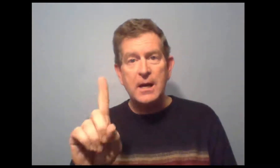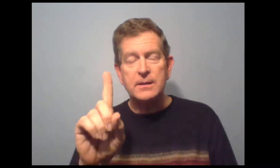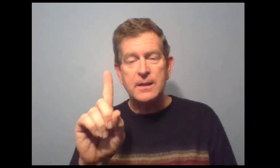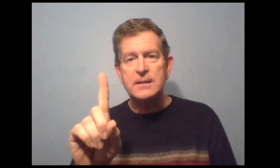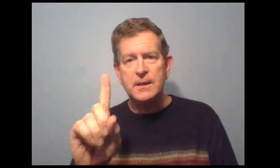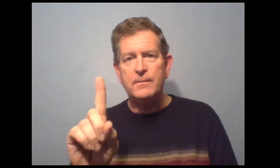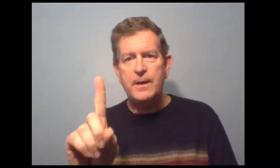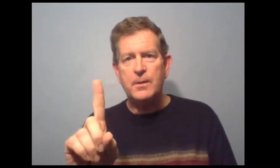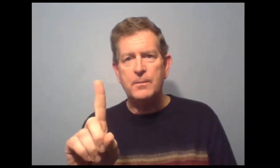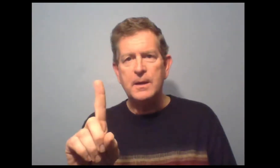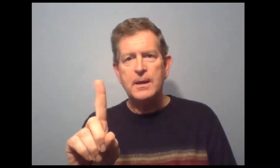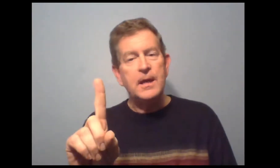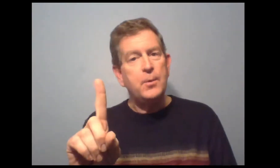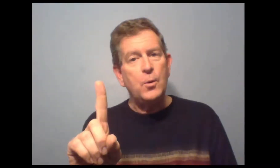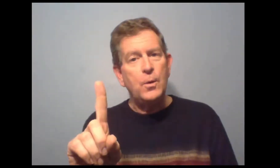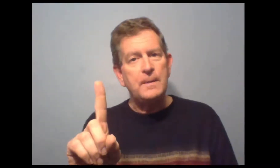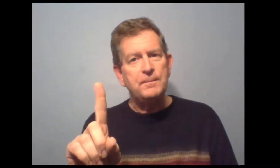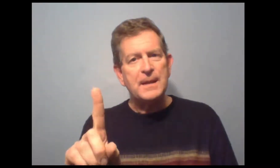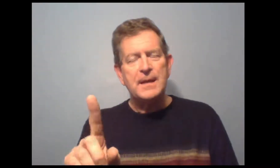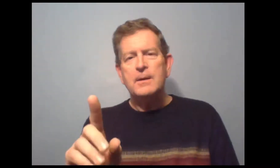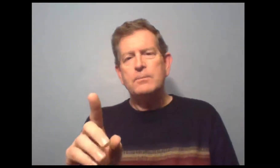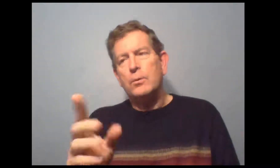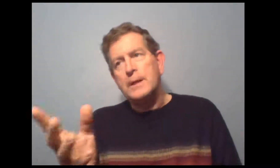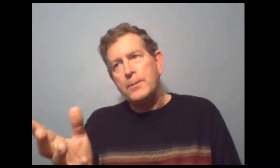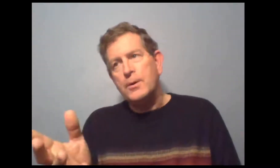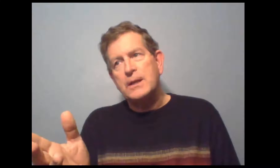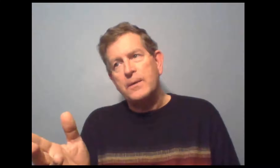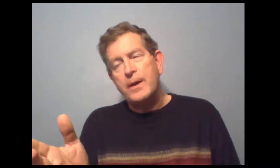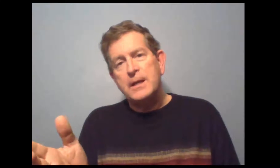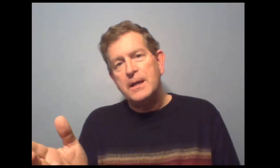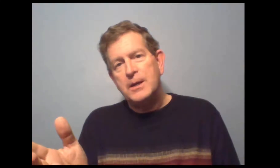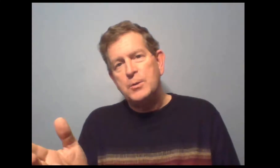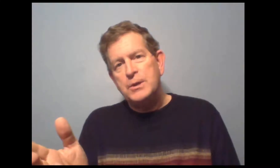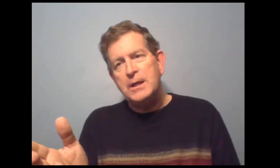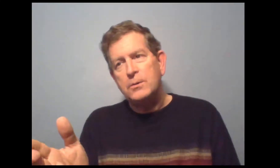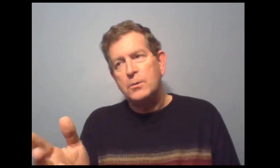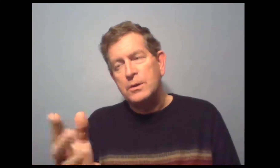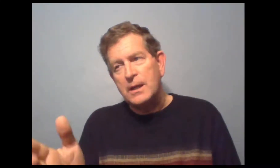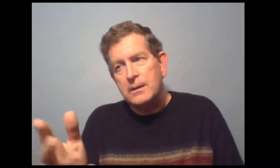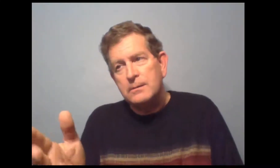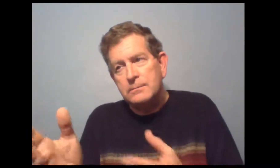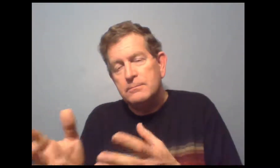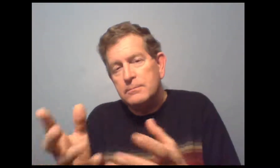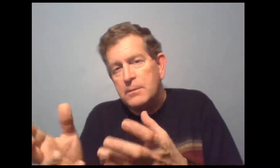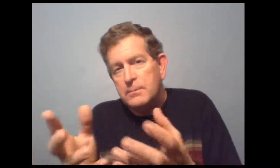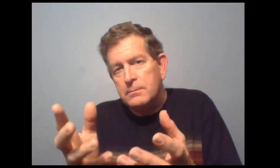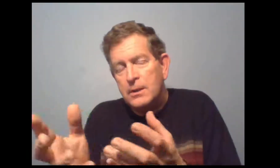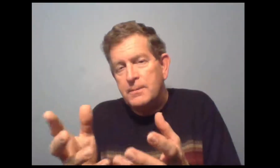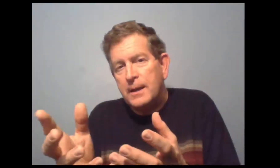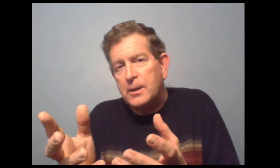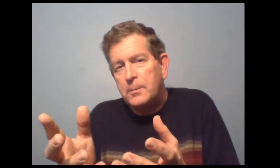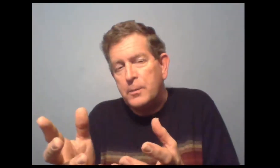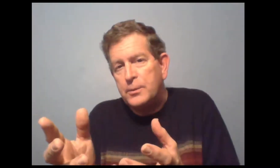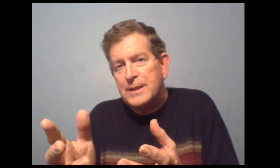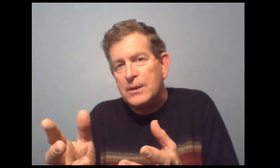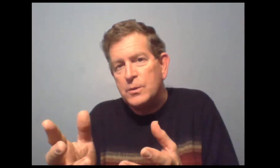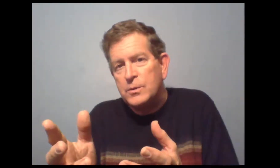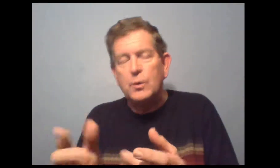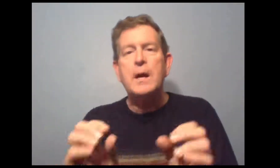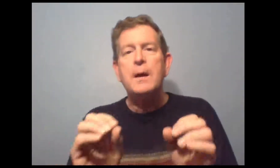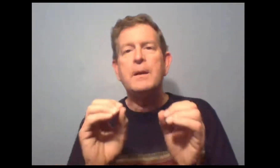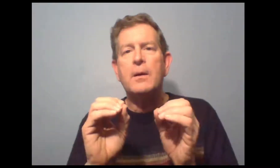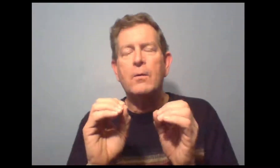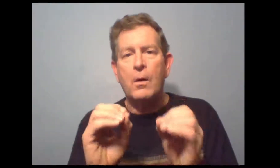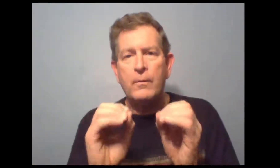'agit d'un seul verbe. Et pourquoi ? Bon, d'abord, c'est un verbe irrégulier. Donc, il mérite un peu plus d